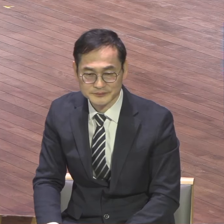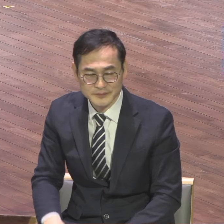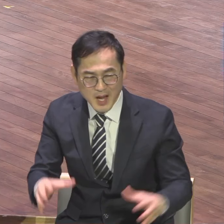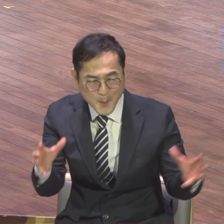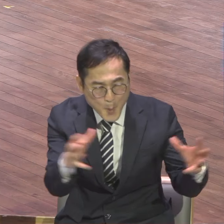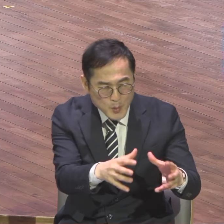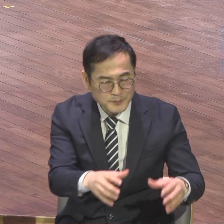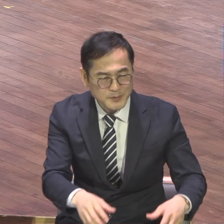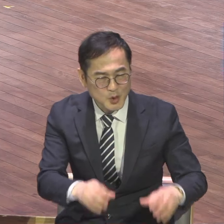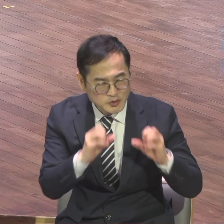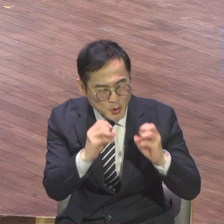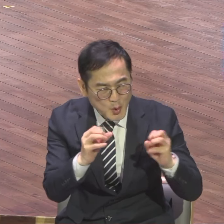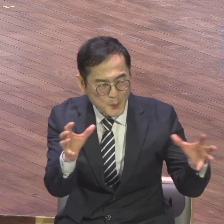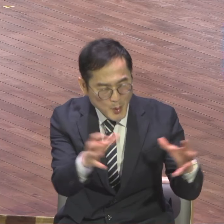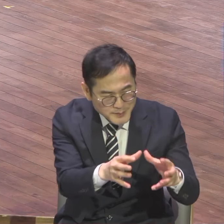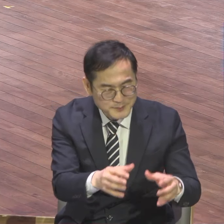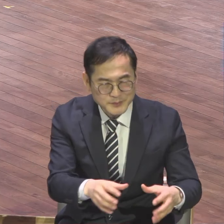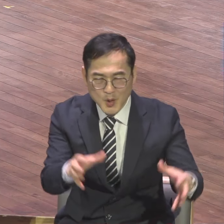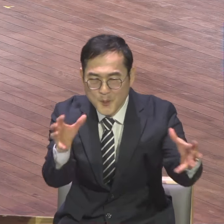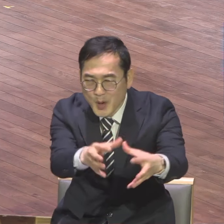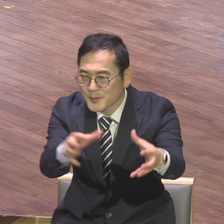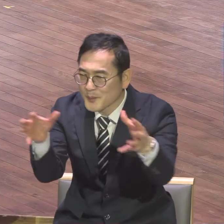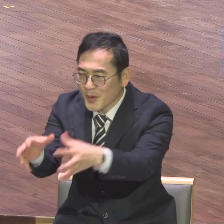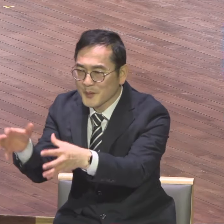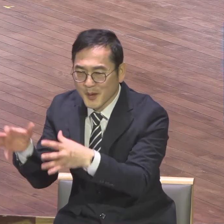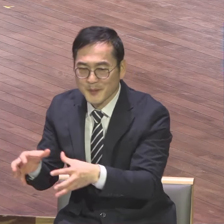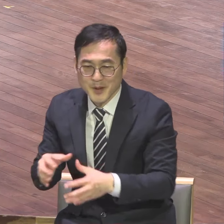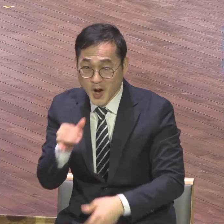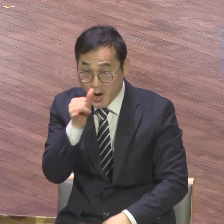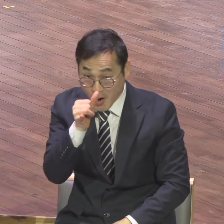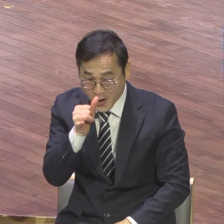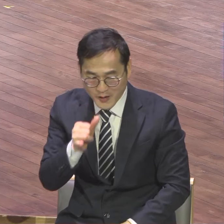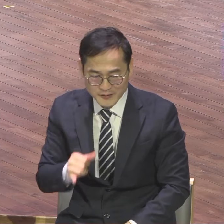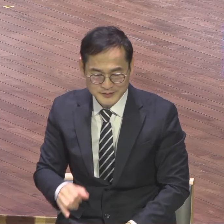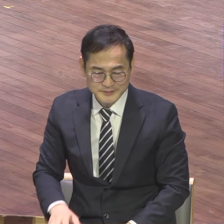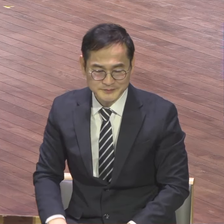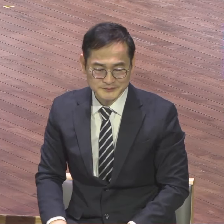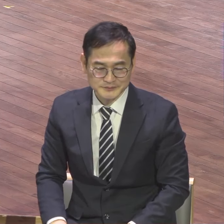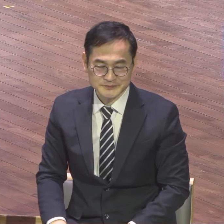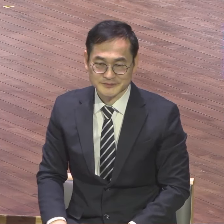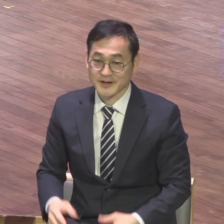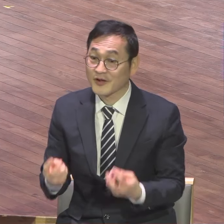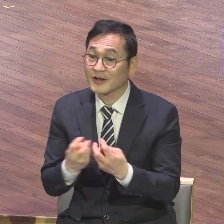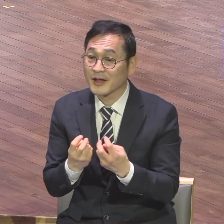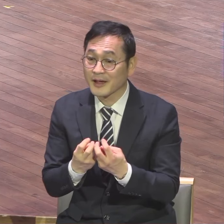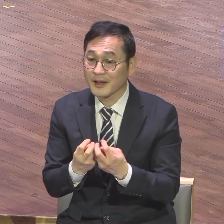온다 무슨 장로회 모임 온다 무슨 유연장 모임 온다 할 때는 어떻게 와야 돼요 이래 와야 돼요